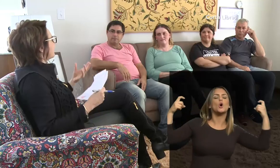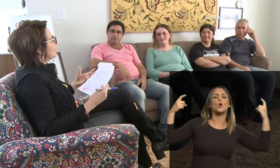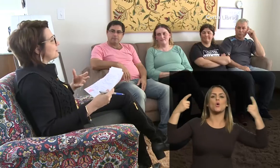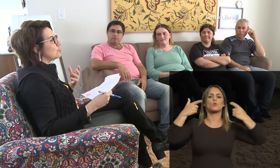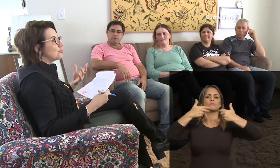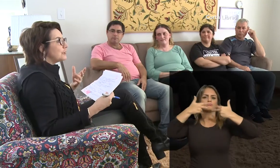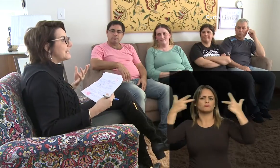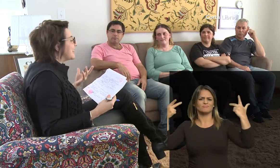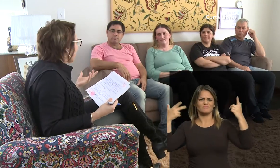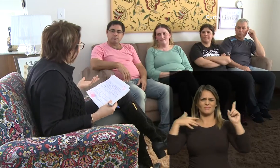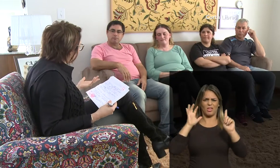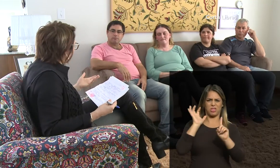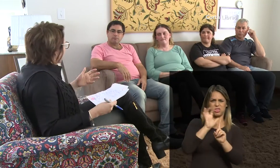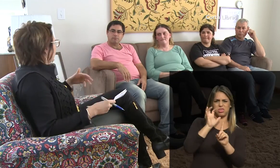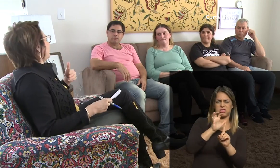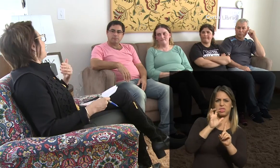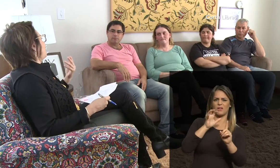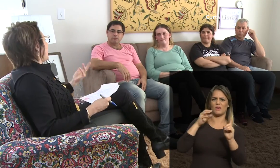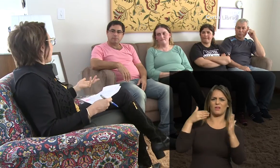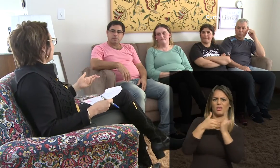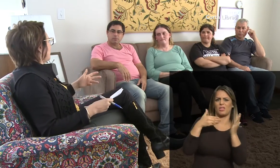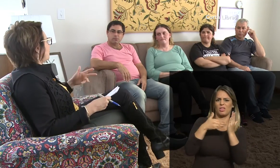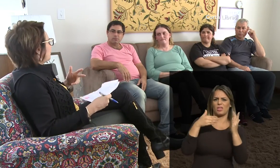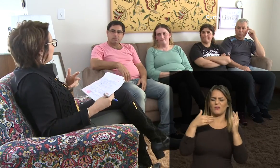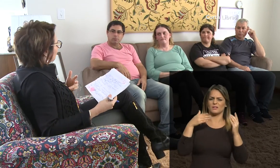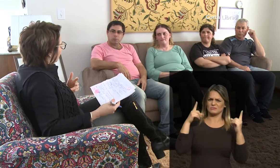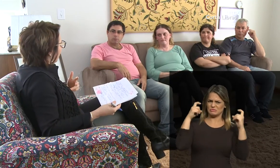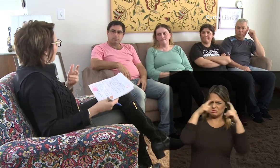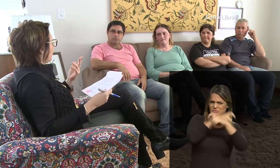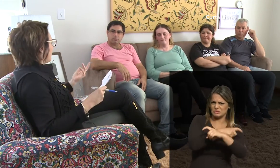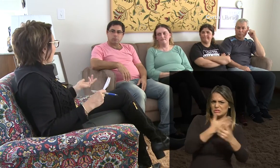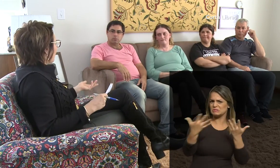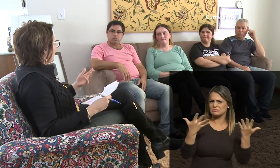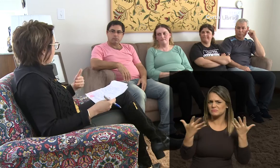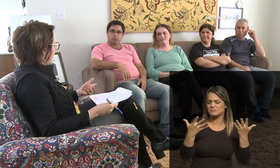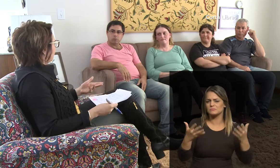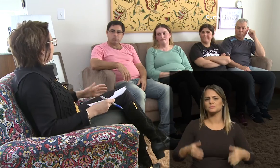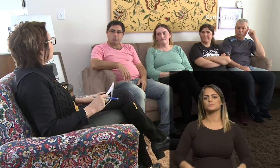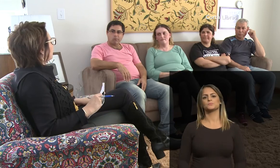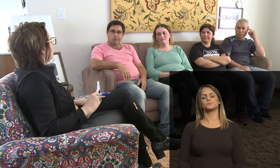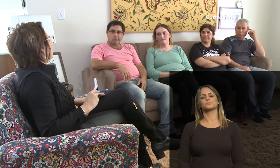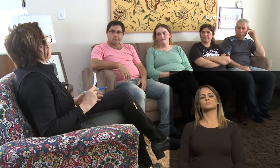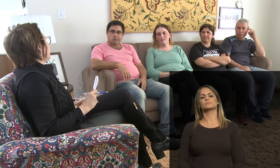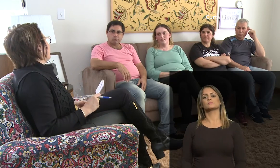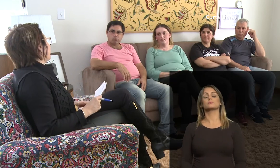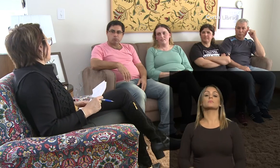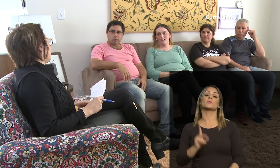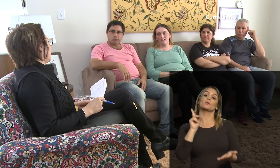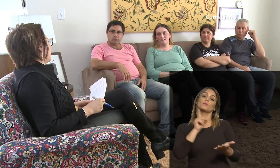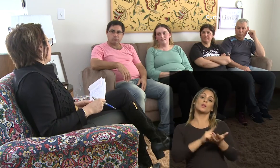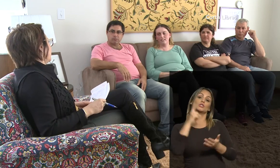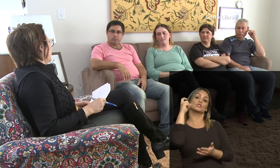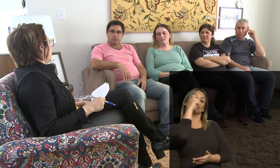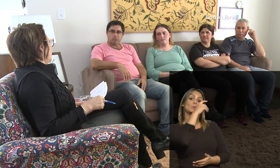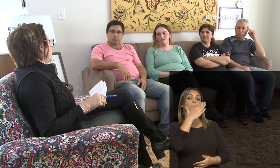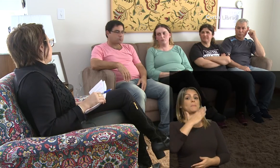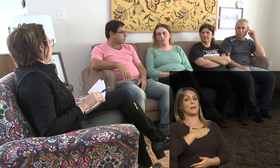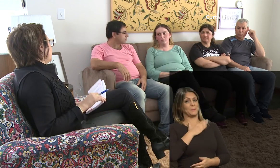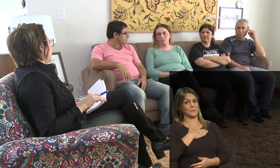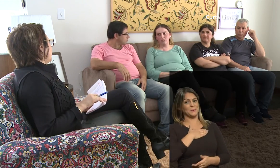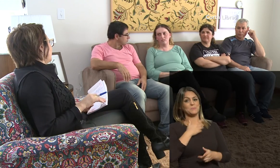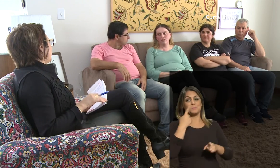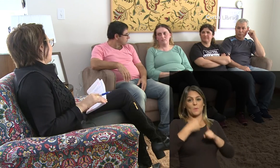Essa questão da sonoridade. Interfere para dificultar alguma coisa ou não? É, na verdade,